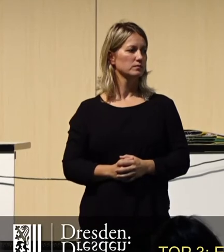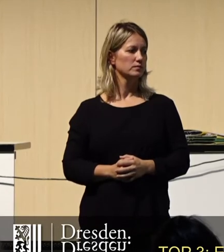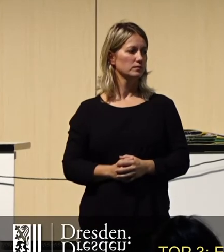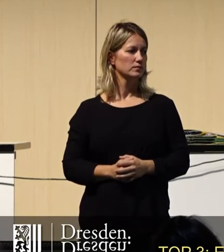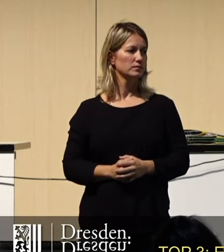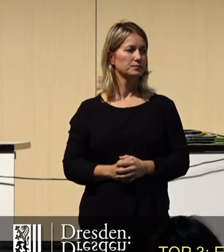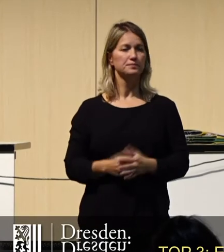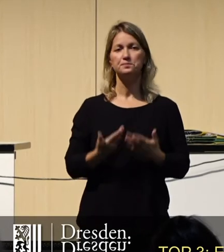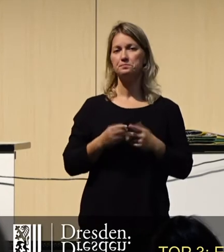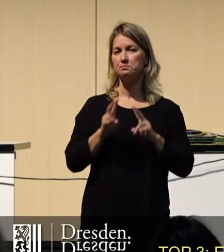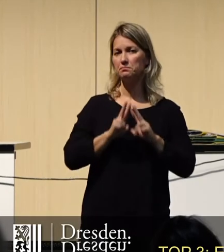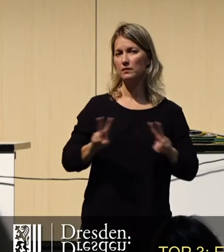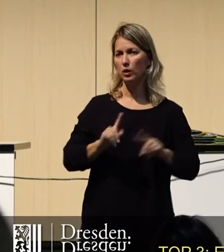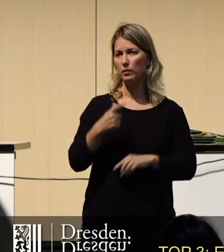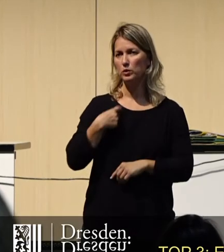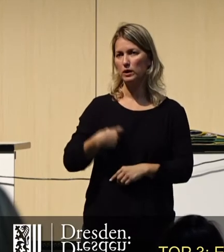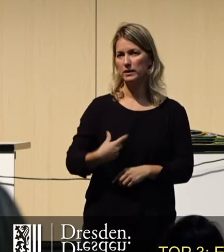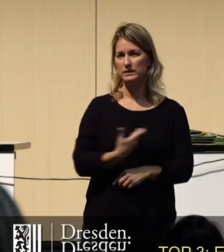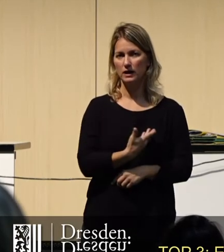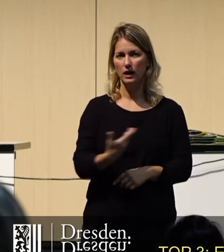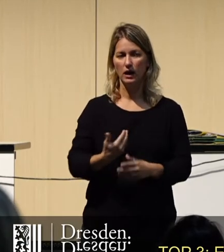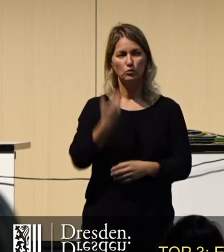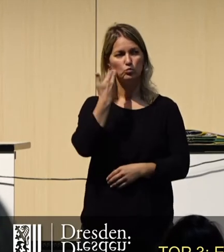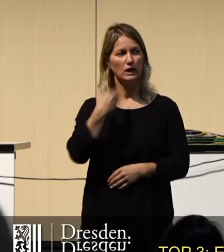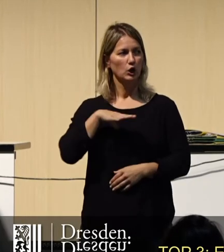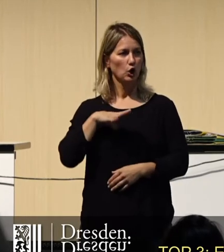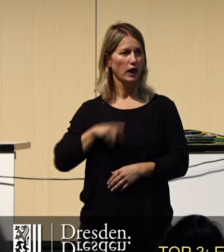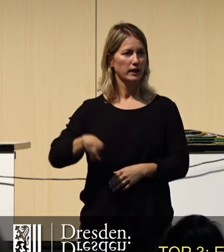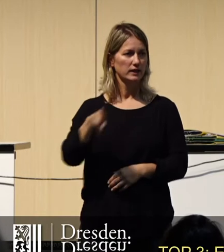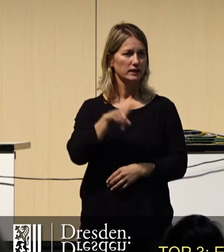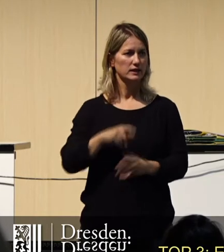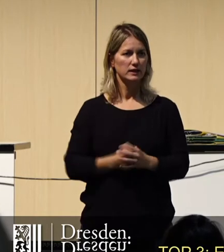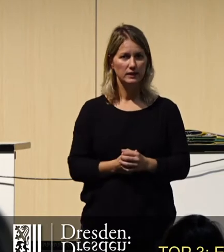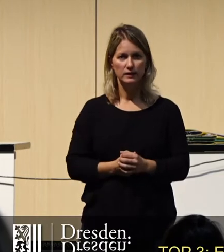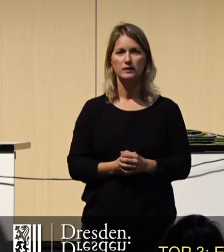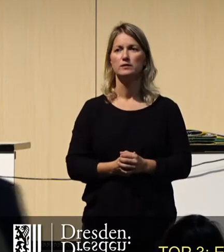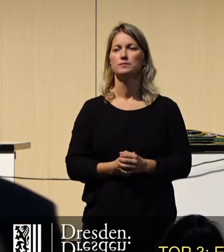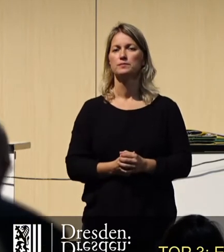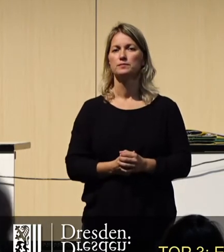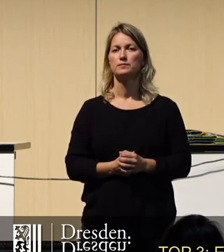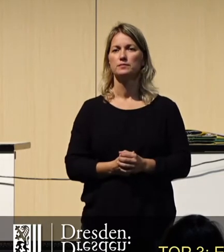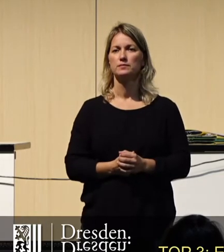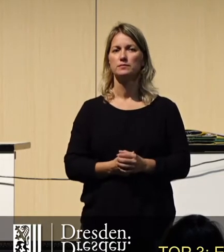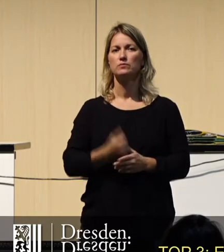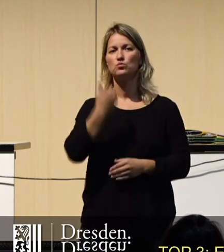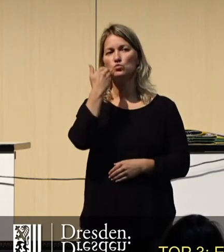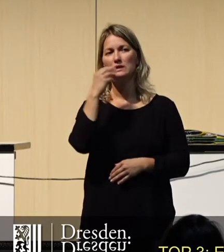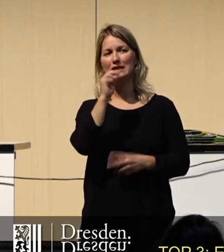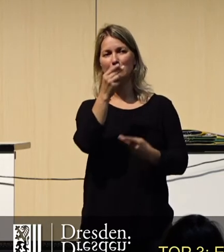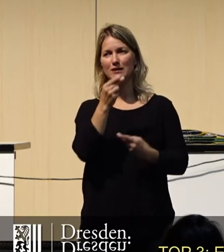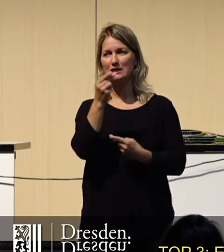Sehr geehrter Herr Oberbürgermeister, liebe Kolleginnen und Kollegen, liebe Gäste,